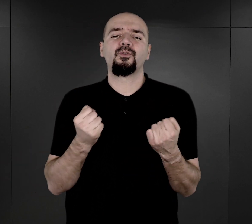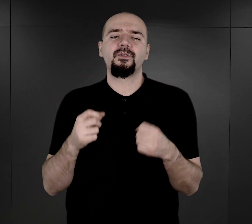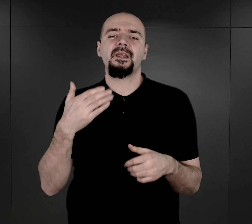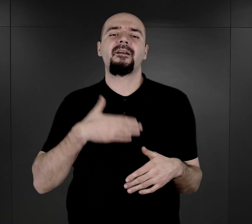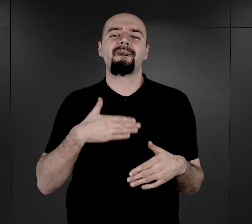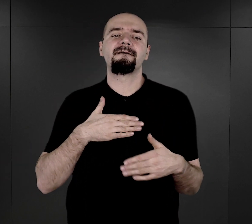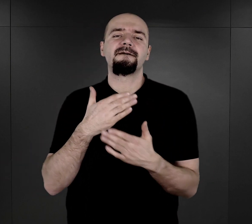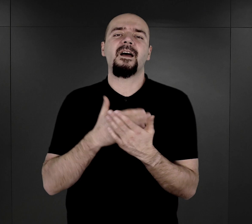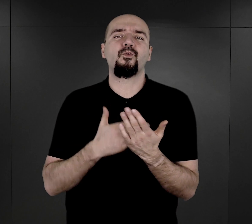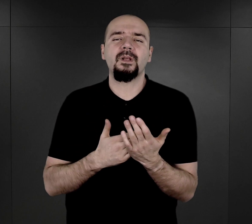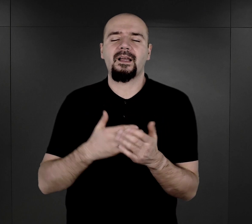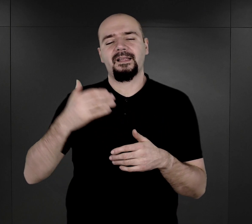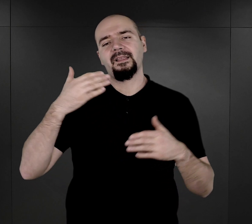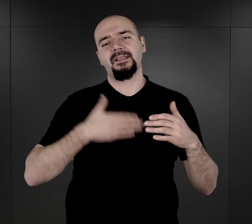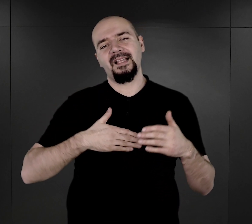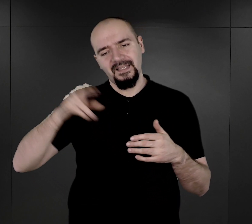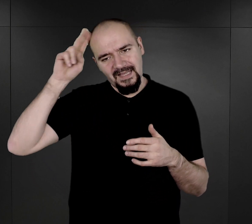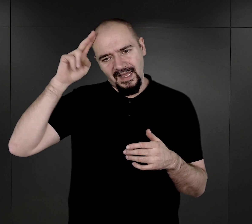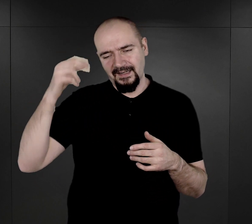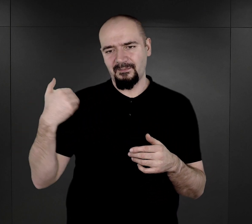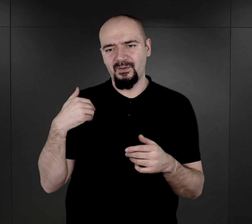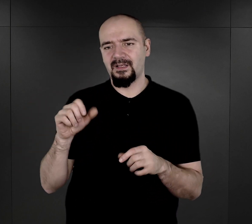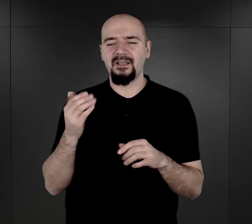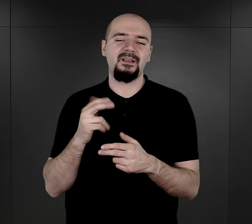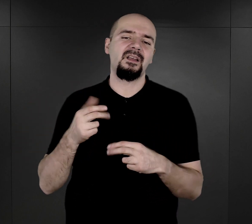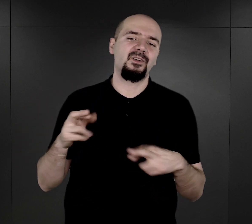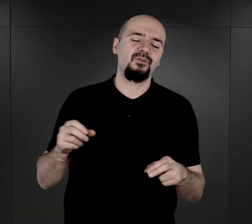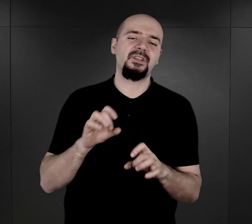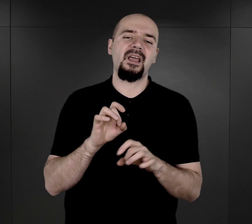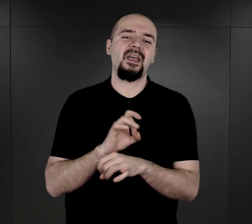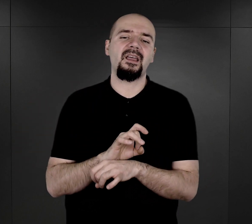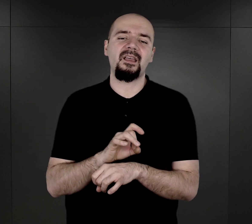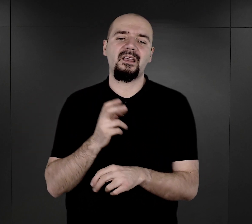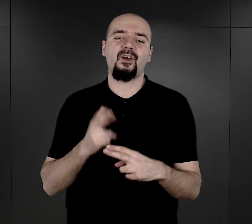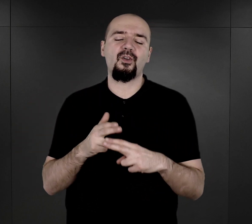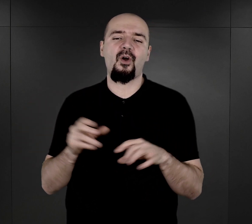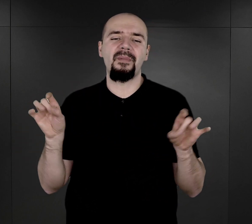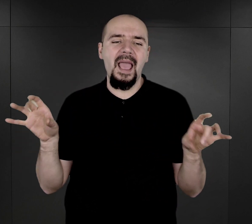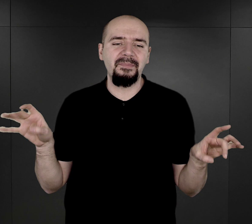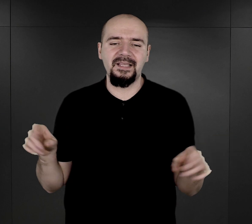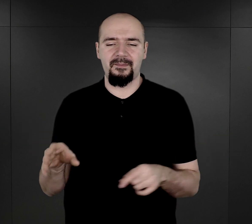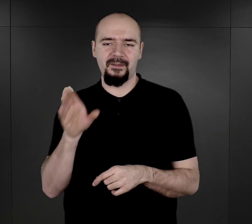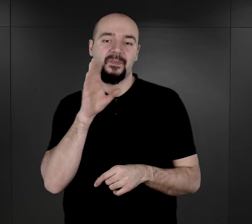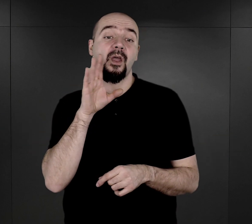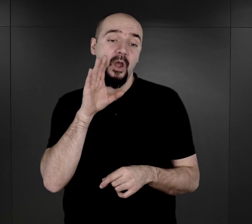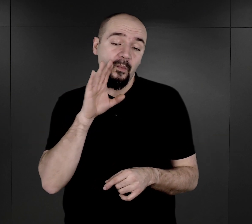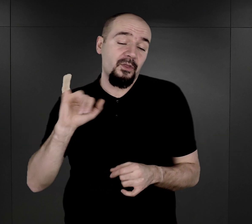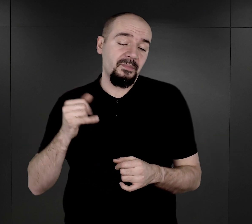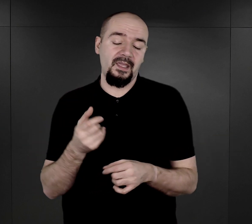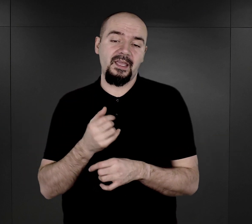Były one także przyczyną pojawiania się różnych chorób i wybuchów epidemii. Podobnie jak w innych częściach obozu, epidemie wynikające